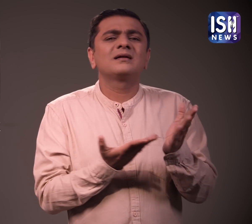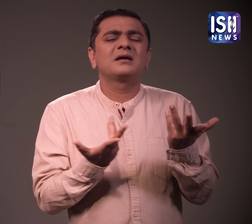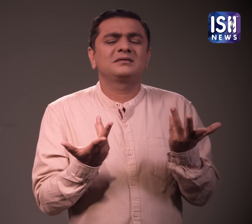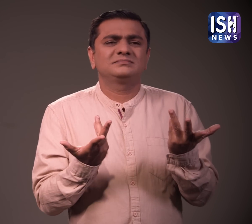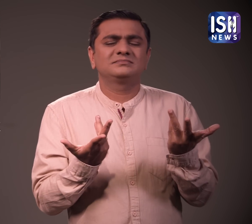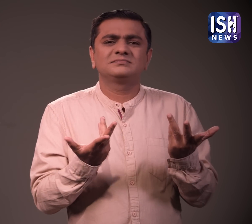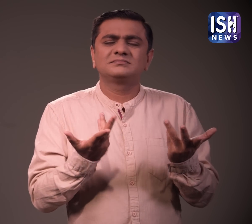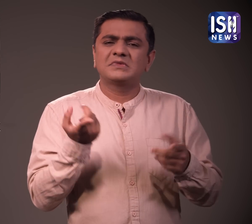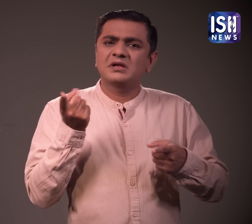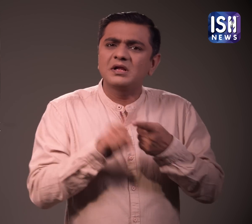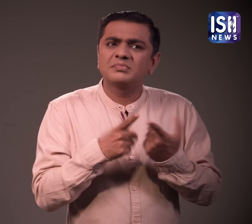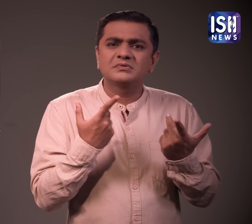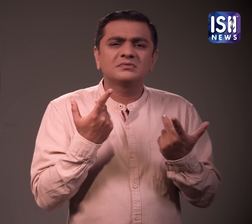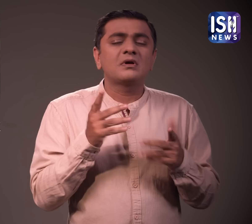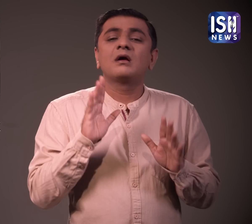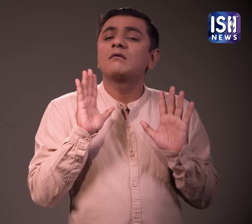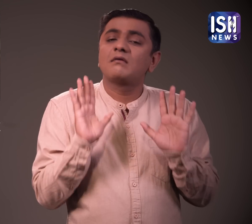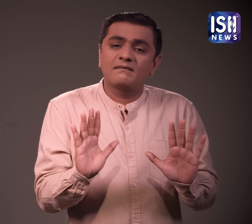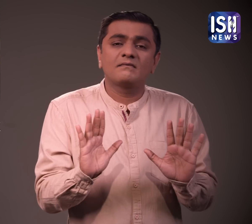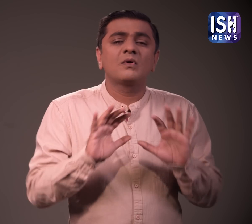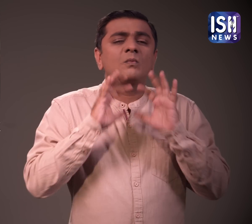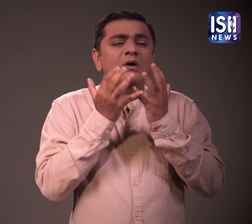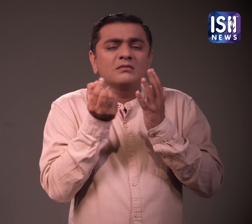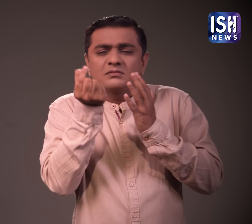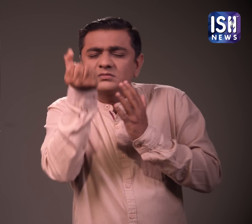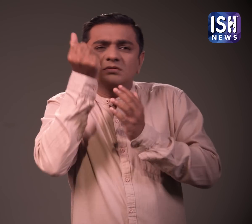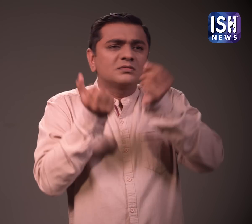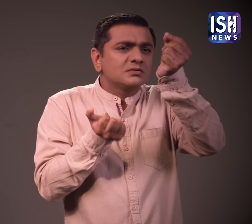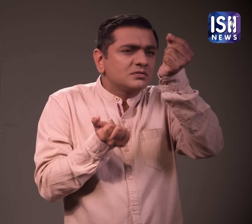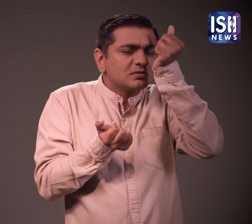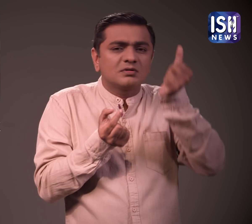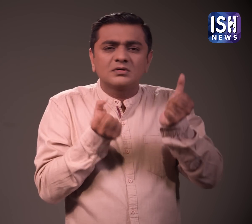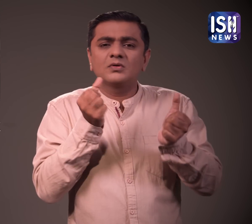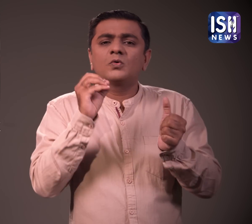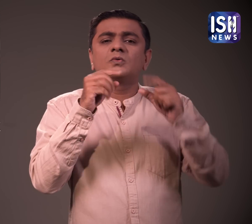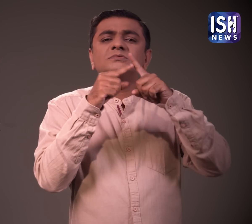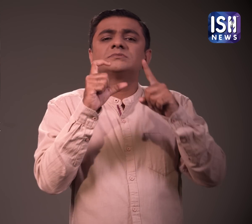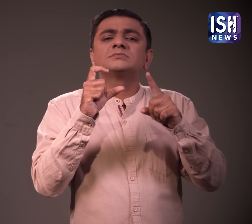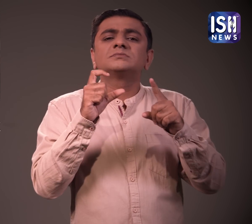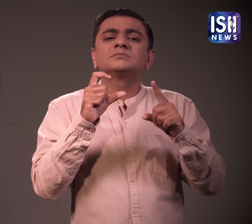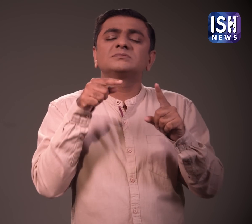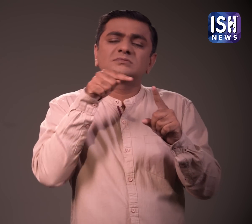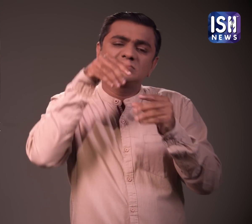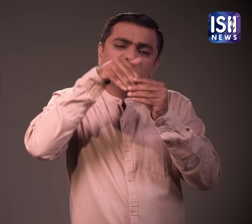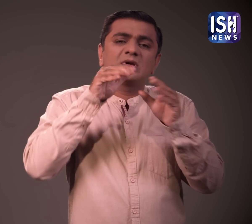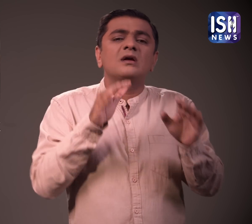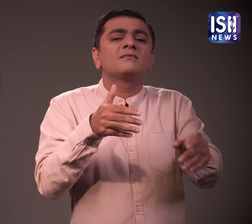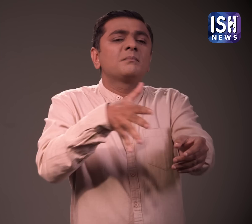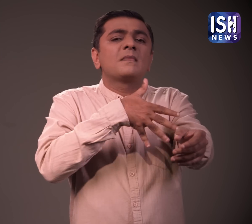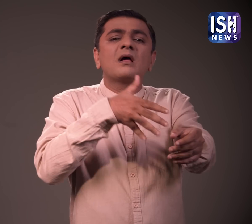लेकिन यह अजीब कटना थी OTC एक दुरलब सिती है जो रप्त में अमोनिया के सर को बढ़ा सकती है